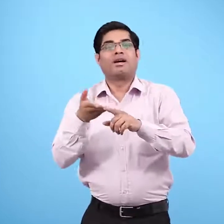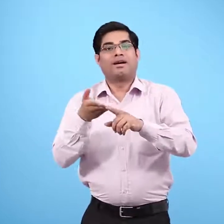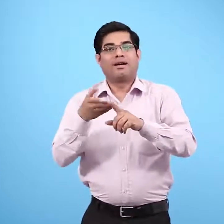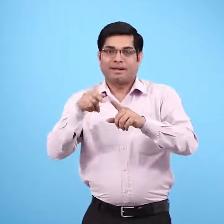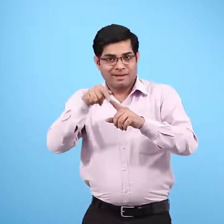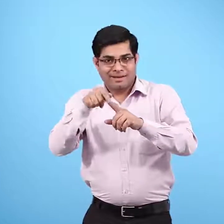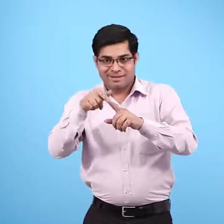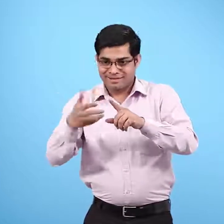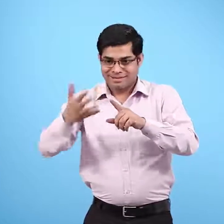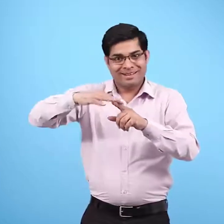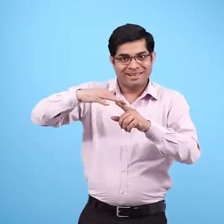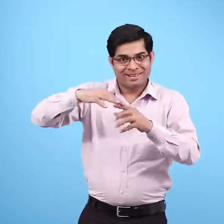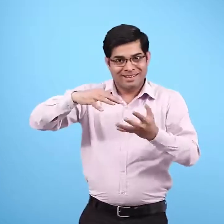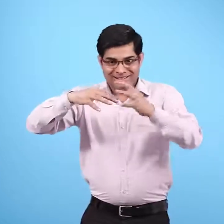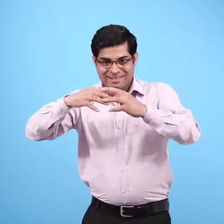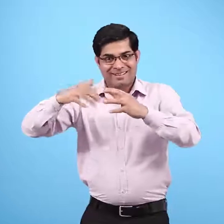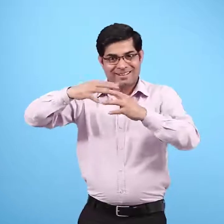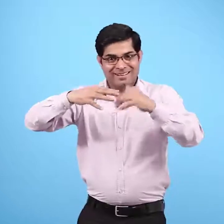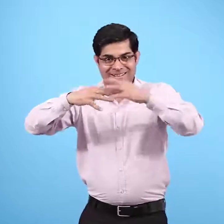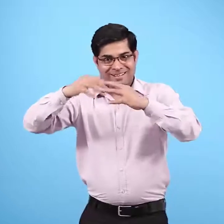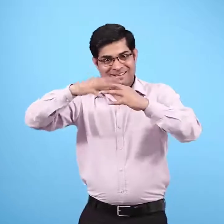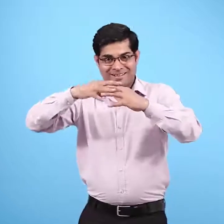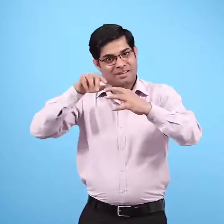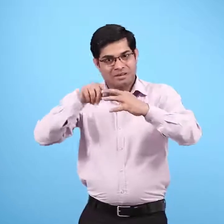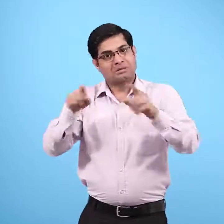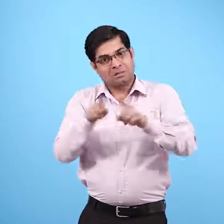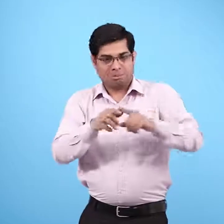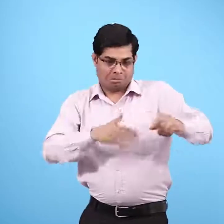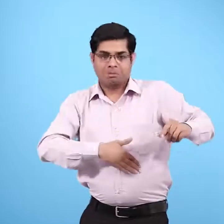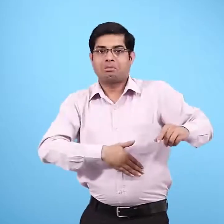यानि चमडी की एक तह के ऊपर एक और तहसी बन गई थी